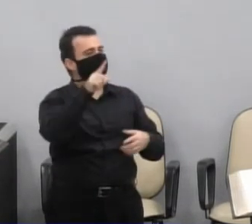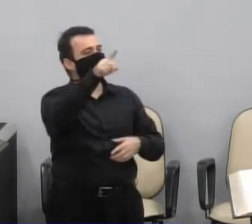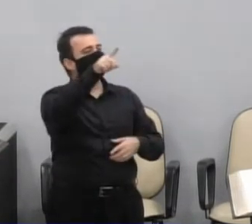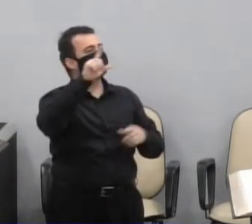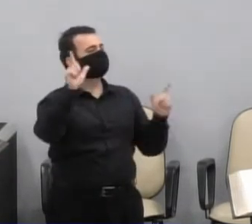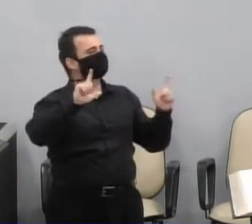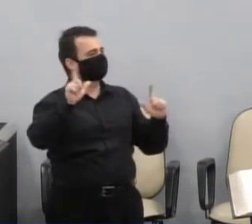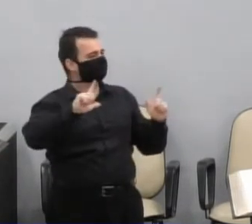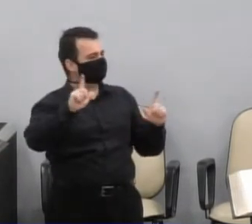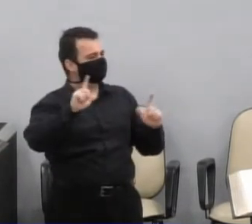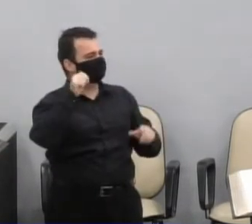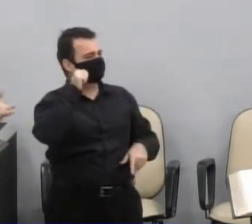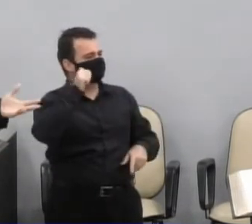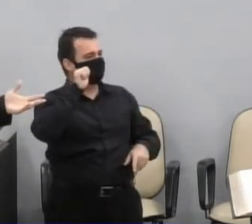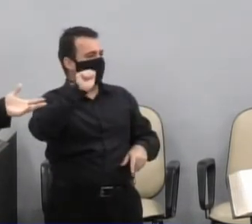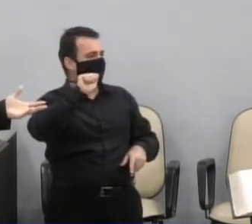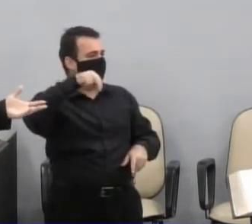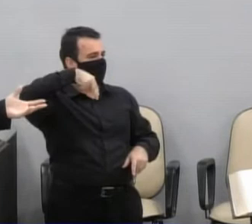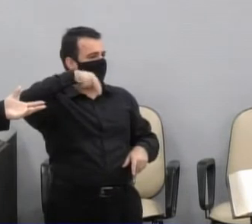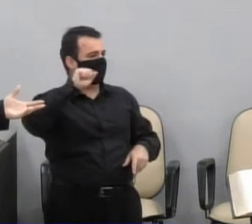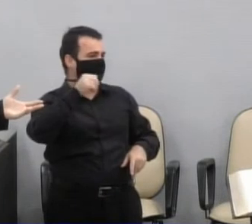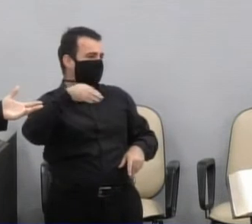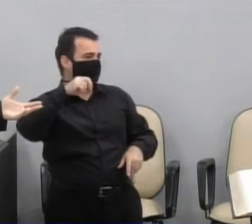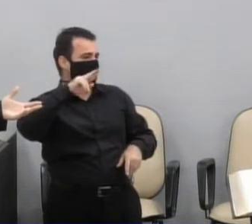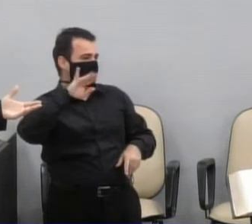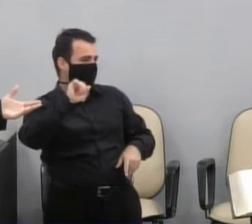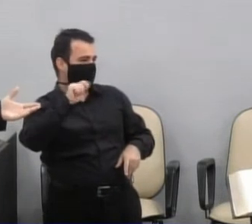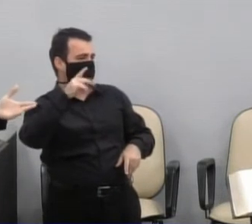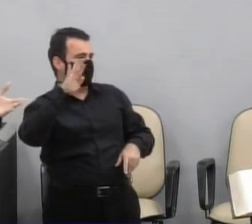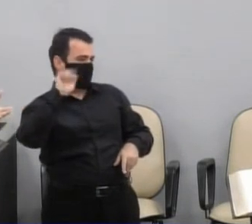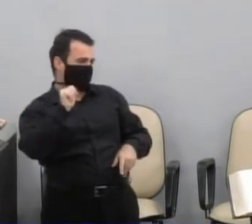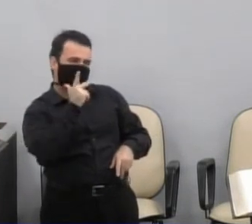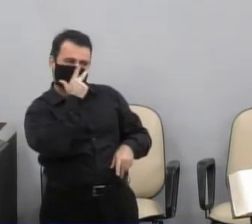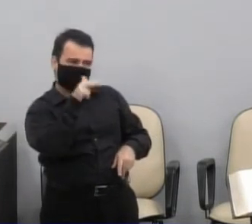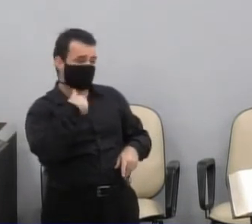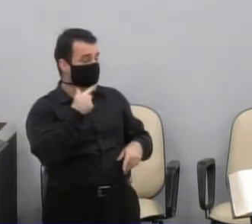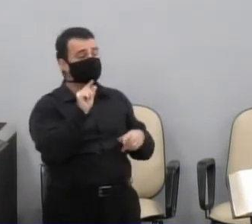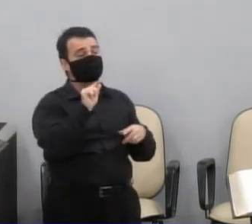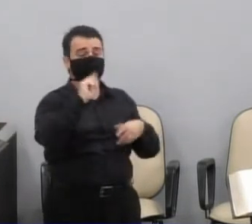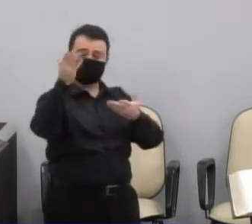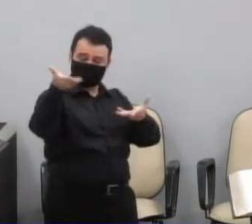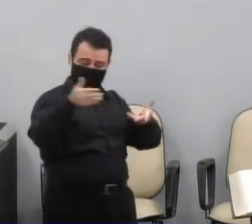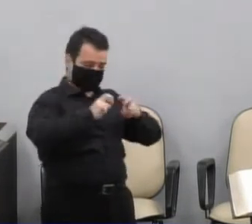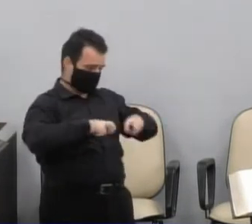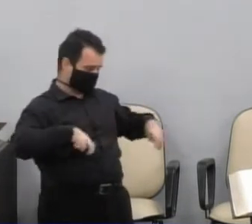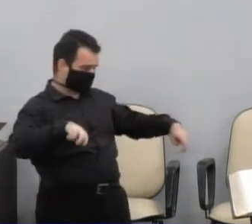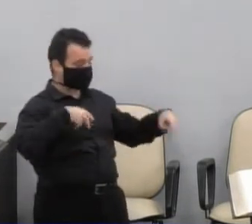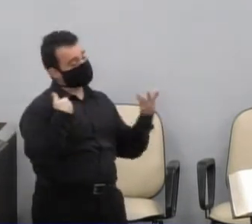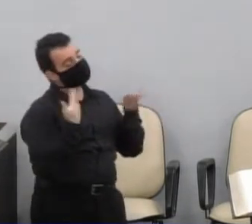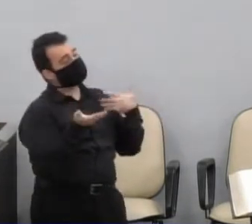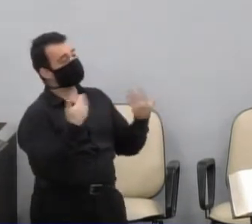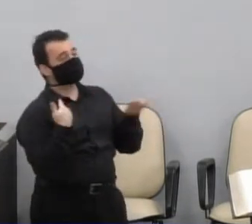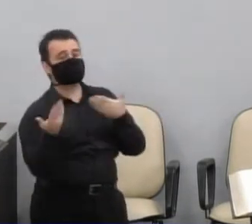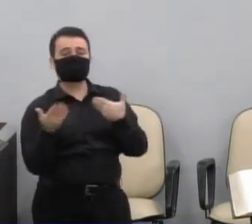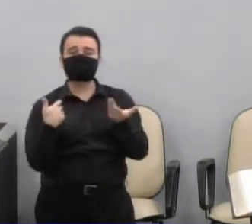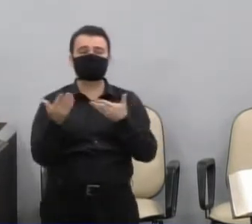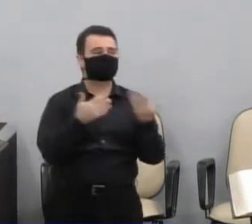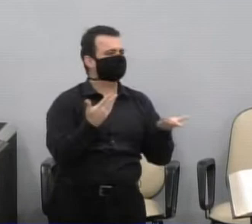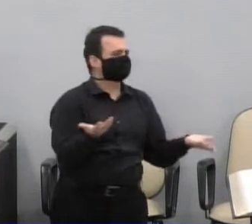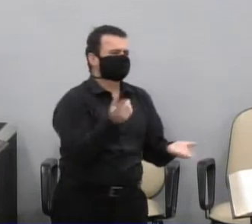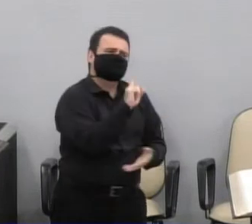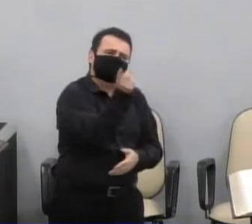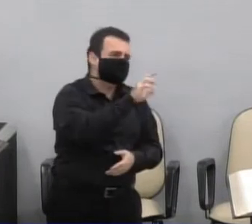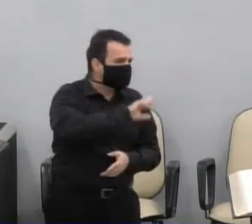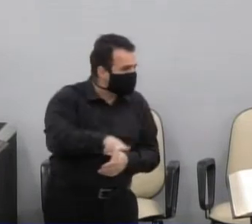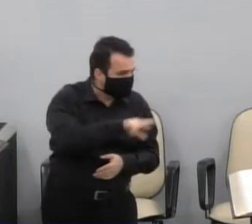dizer, que está parecendo um local de bate-papo. E hoje nós tivemos uma grande oportunidade de mostrar que aqui não é um